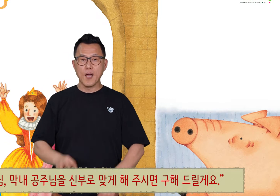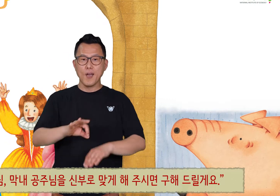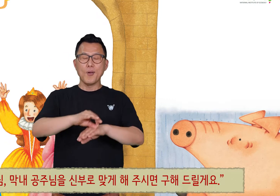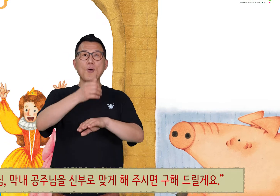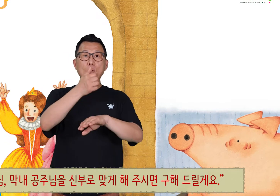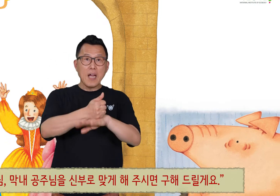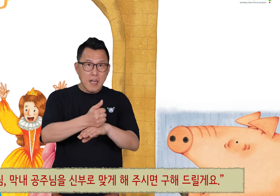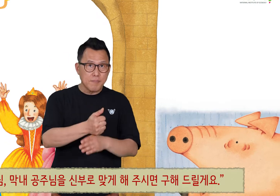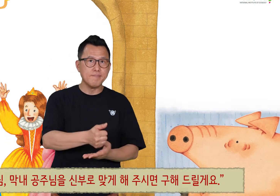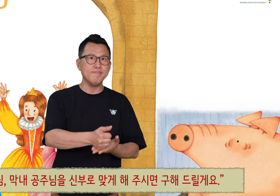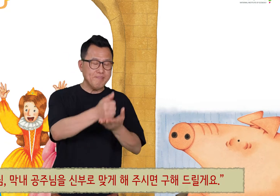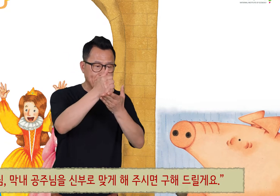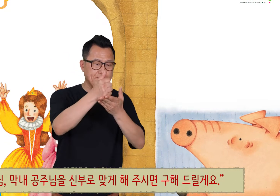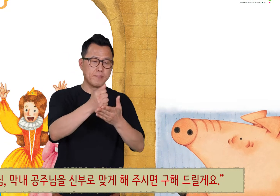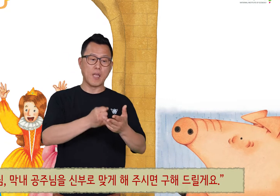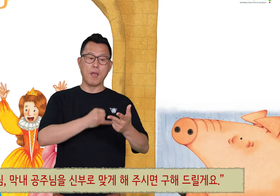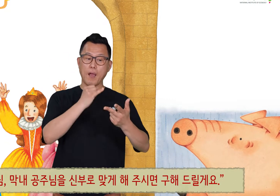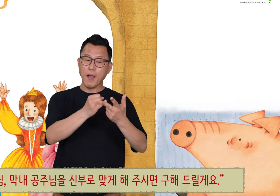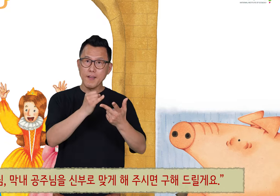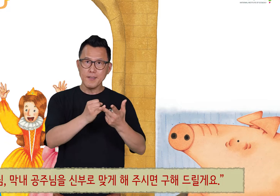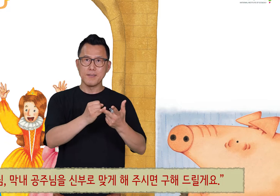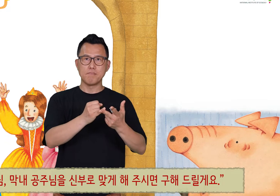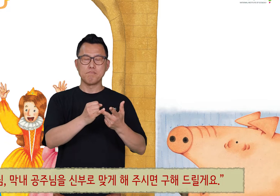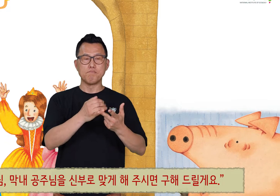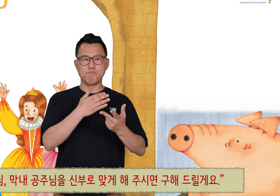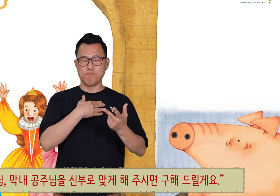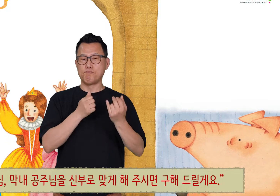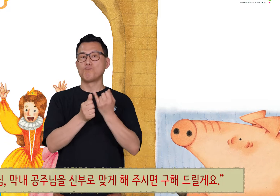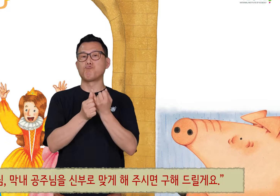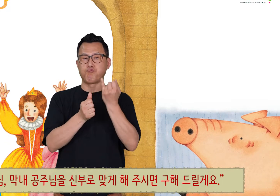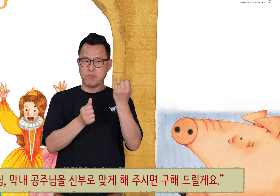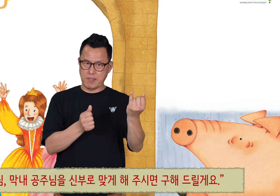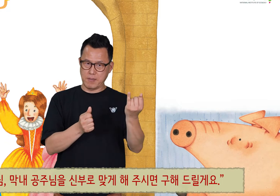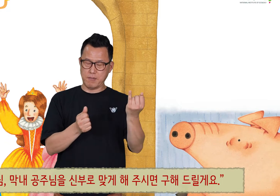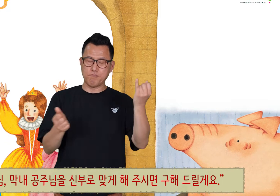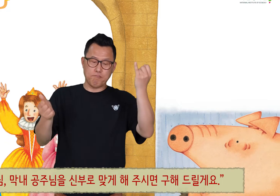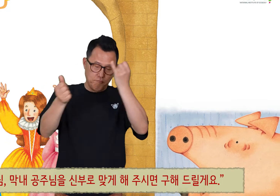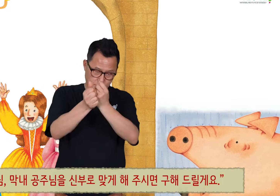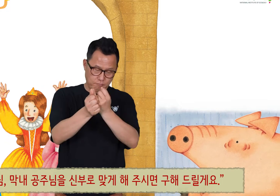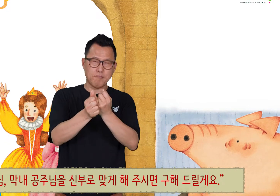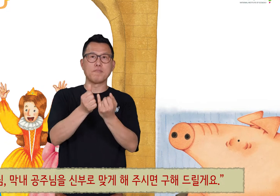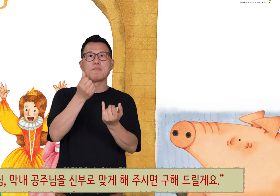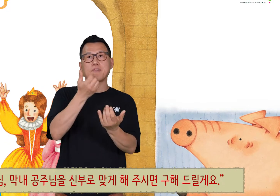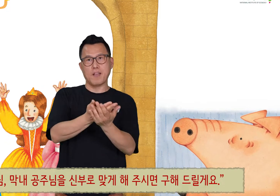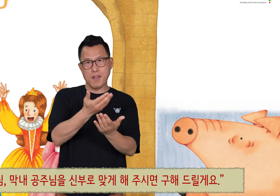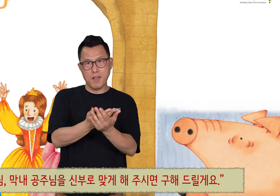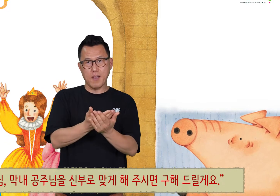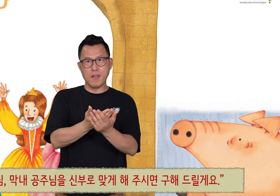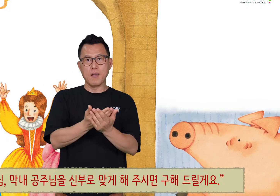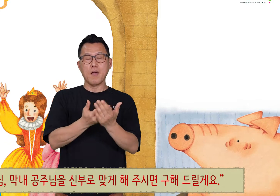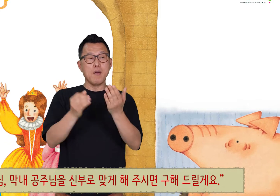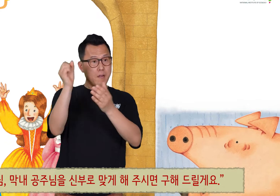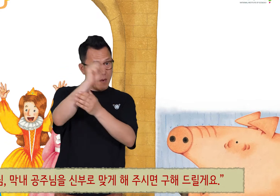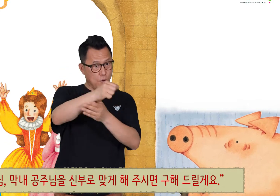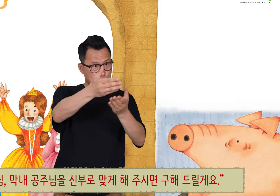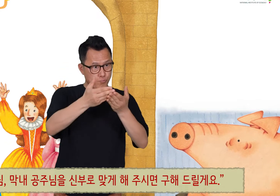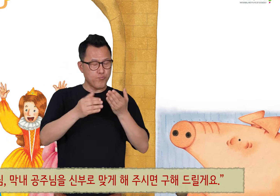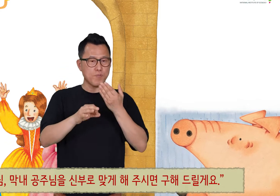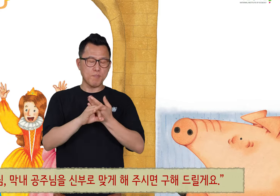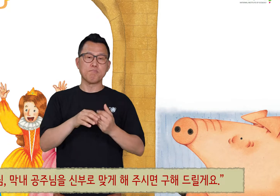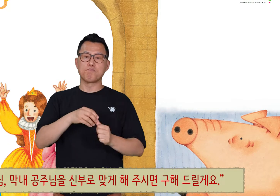이무 검님, 막내 공주님을 신부로 맞게 해 주시면